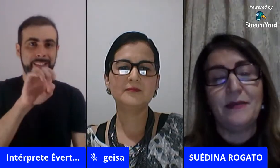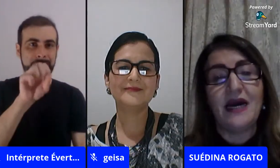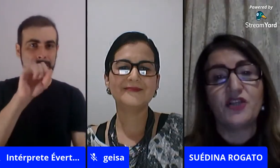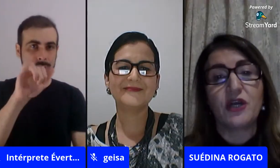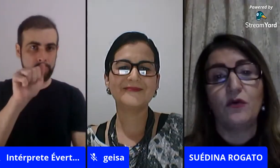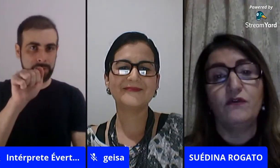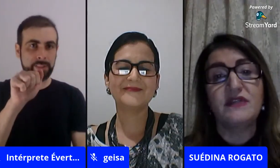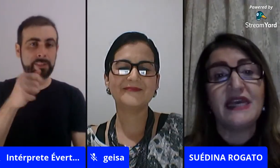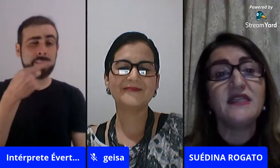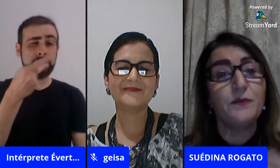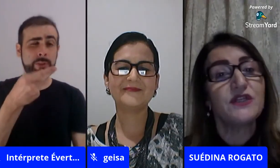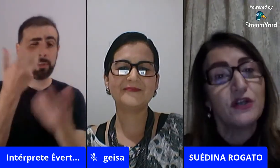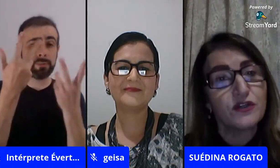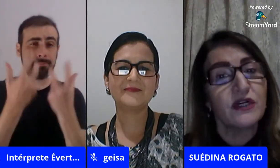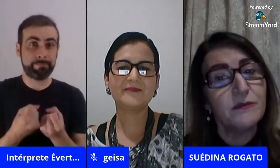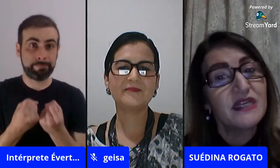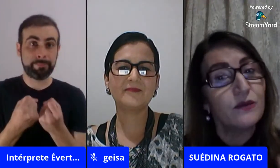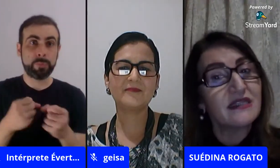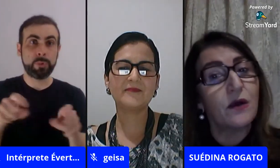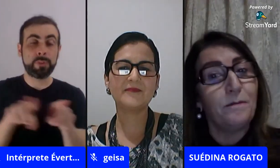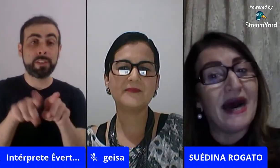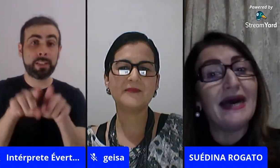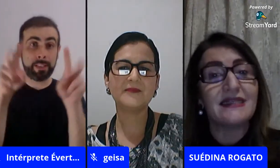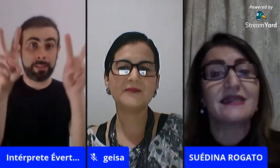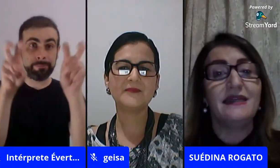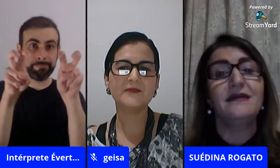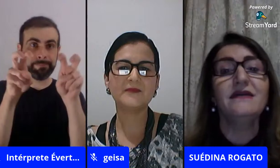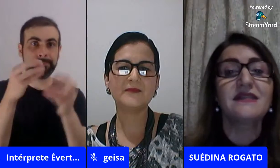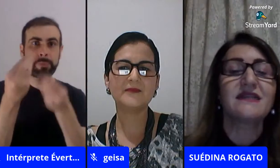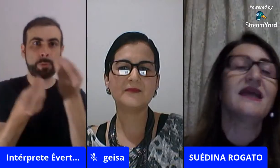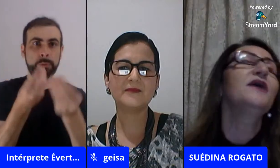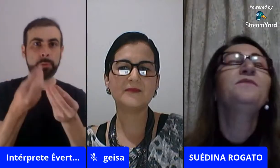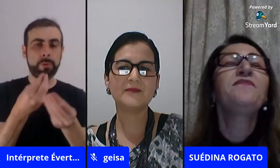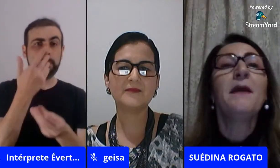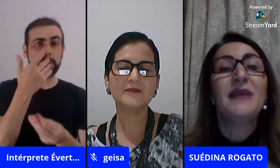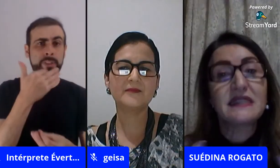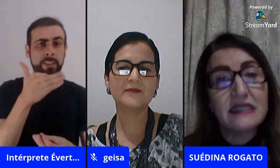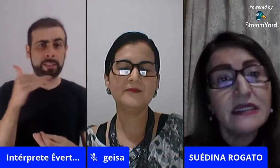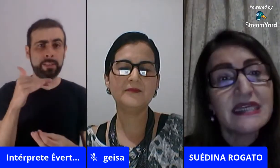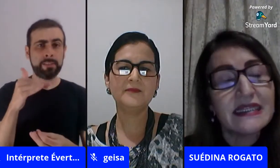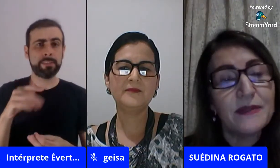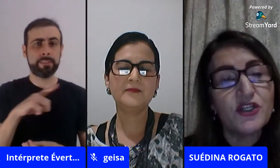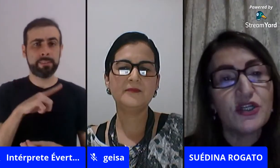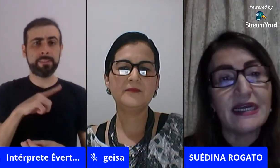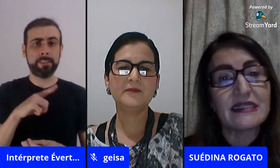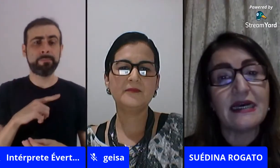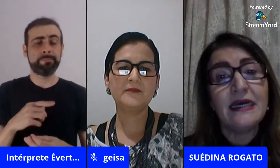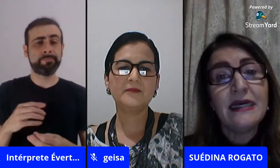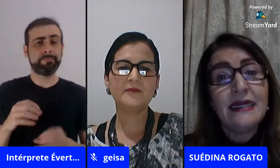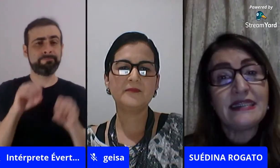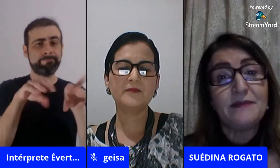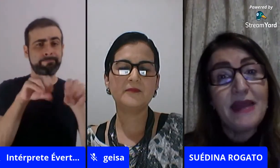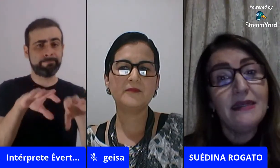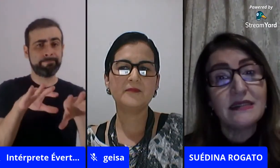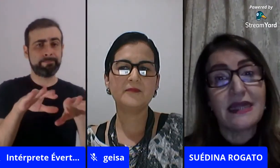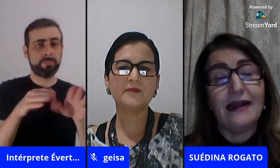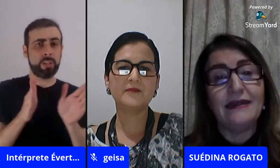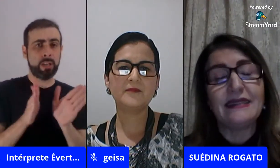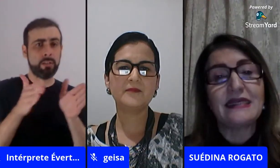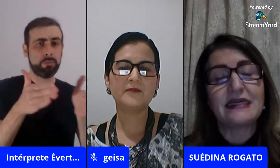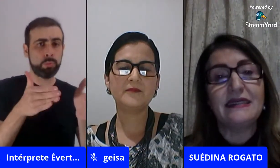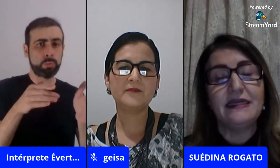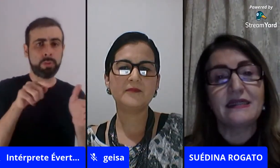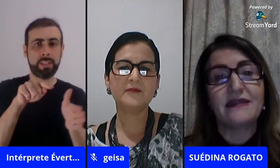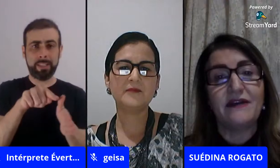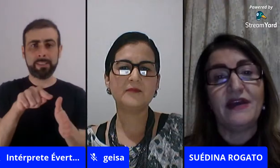trabalhar essa temática com vocês, e por isso nós colocamos educação para as crianças, né, pensando exatamente nessa, nesse bem